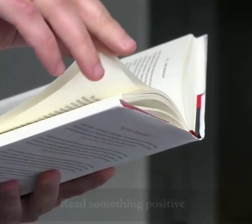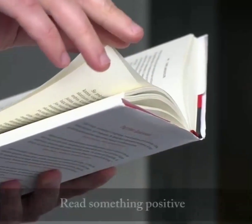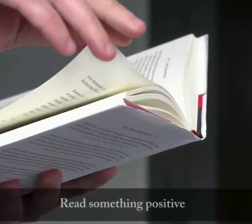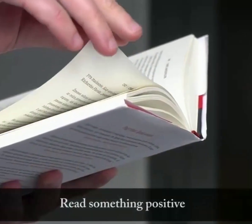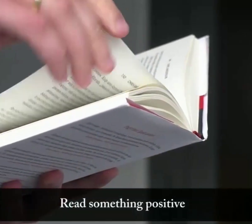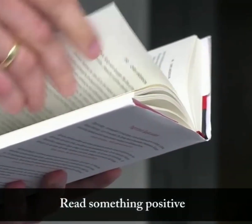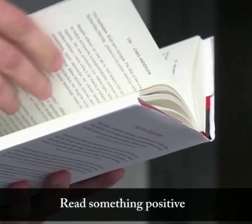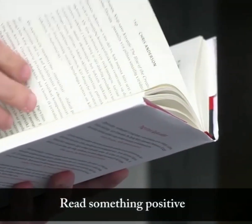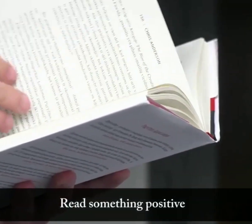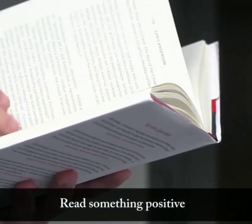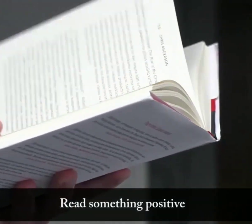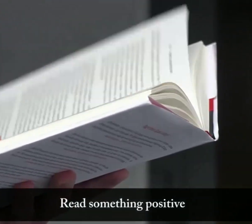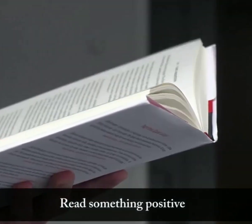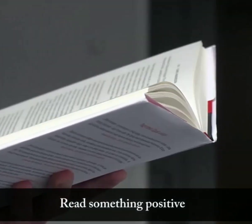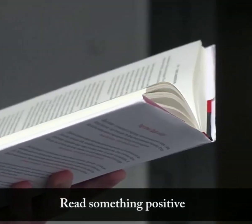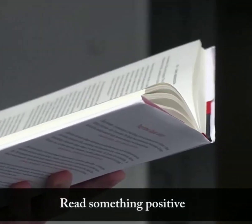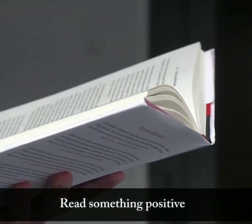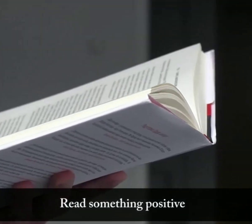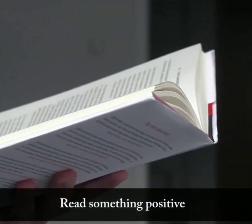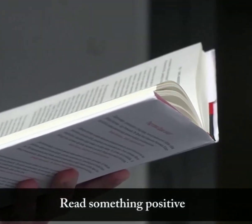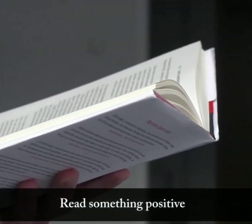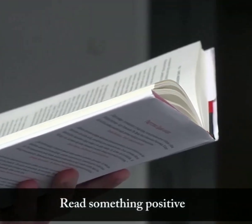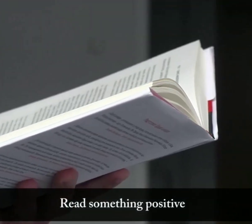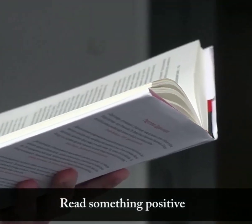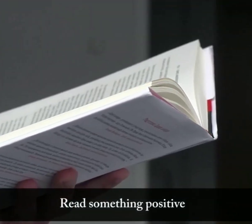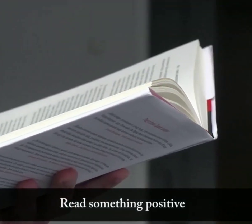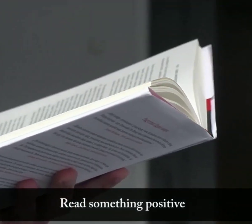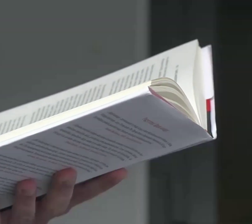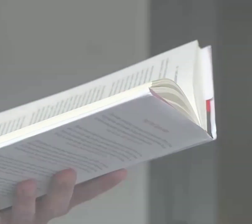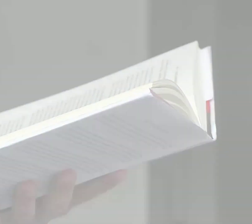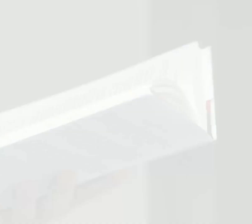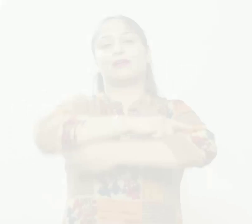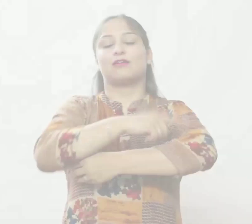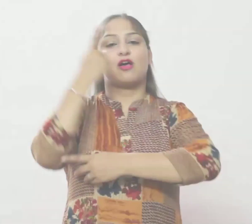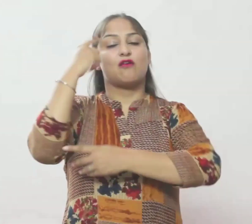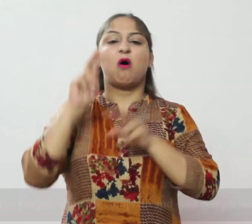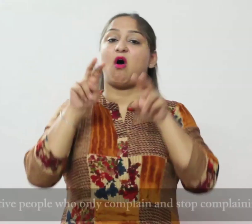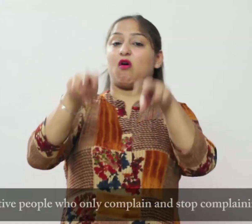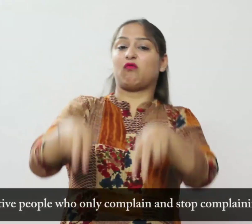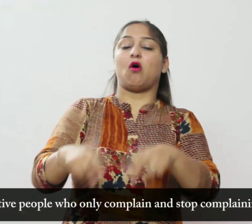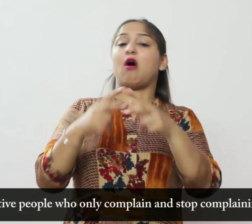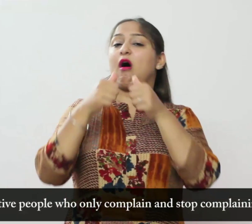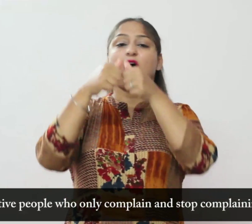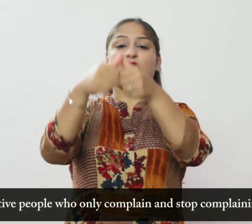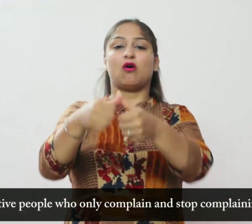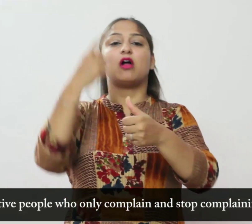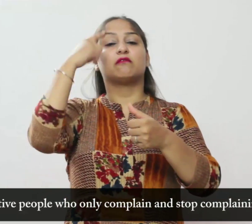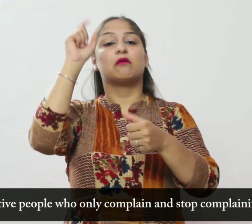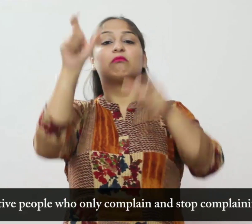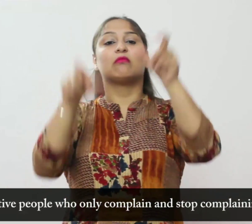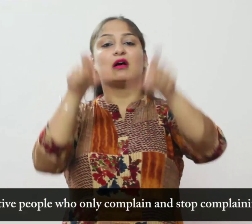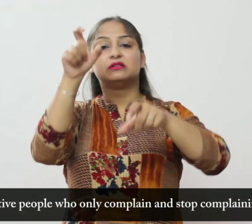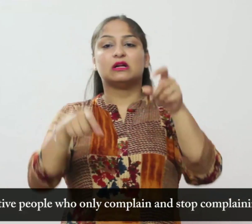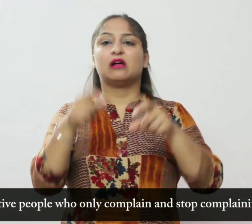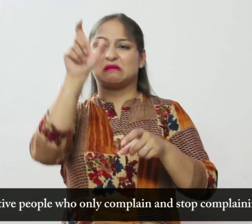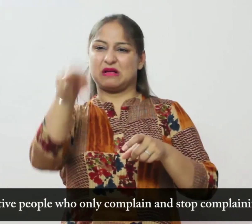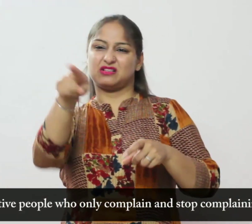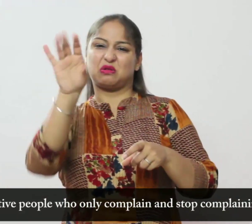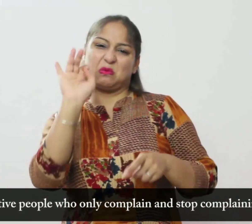कुछ सकारात्मक पढ़े नकारात्मक लोगों के बीच जो केवल शिकायत करते हैं और खुद को